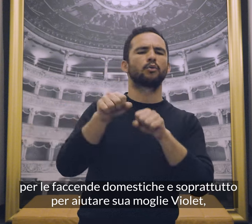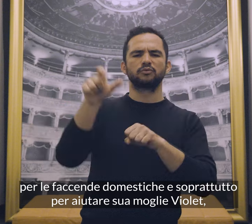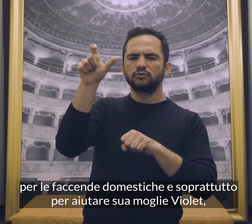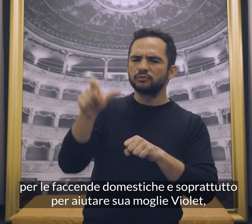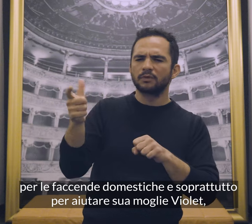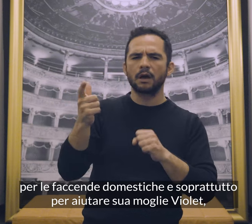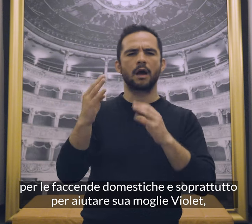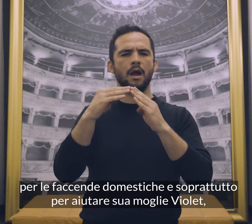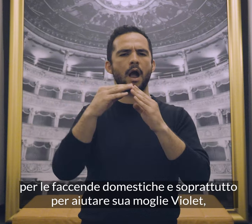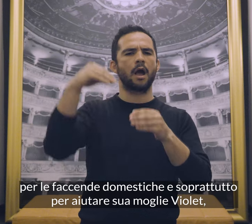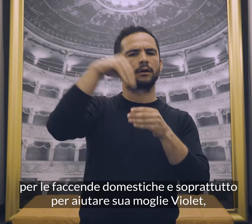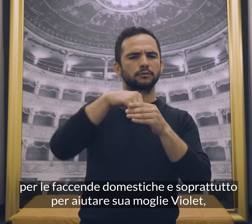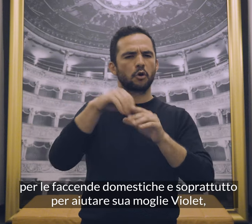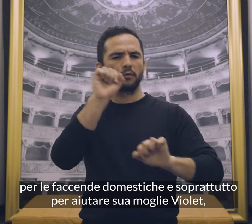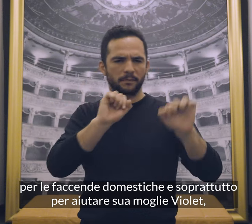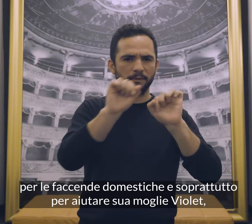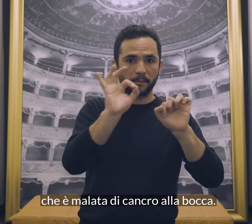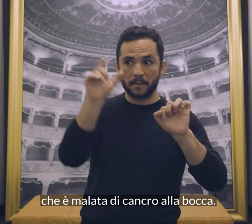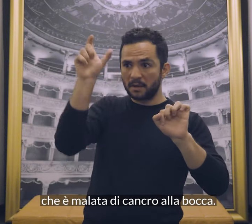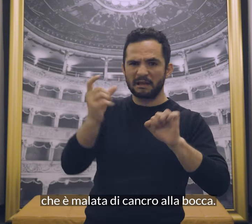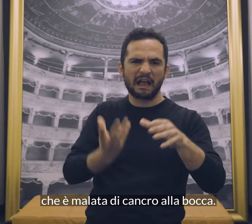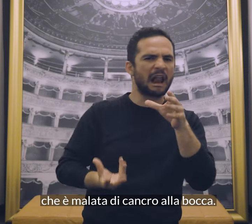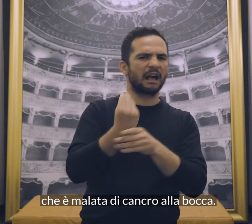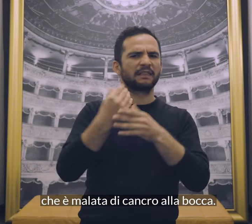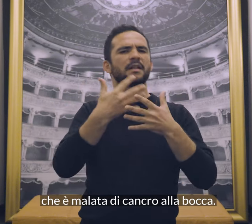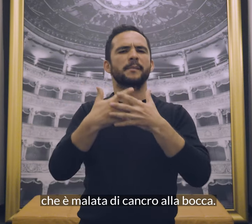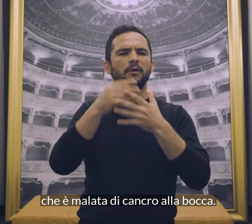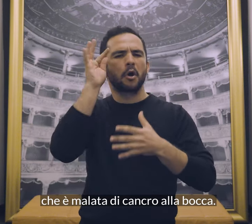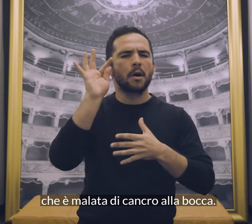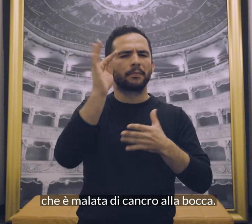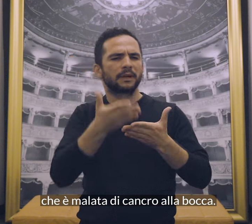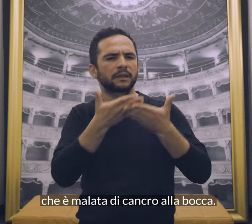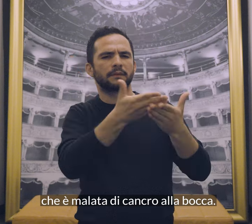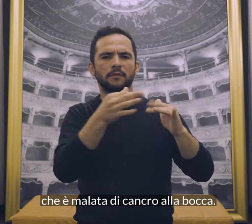aiutare sua moglie Violet, che è malata di cancro alla bocca.